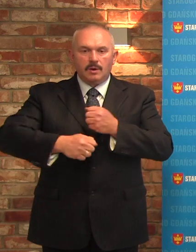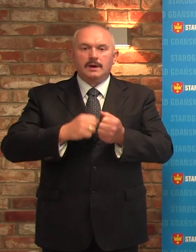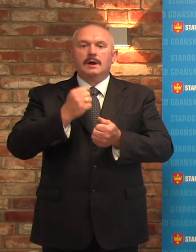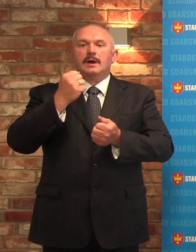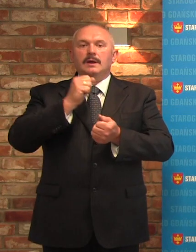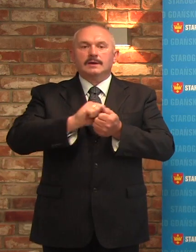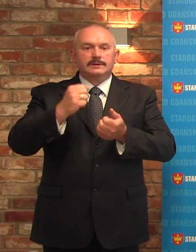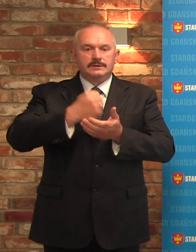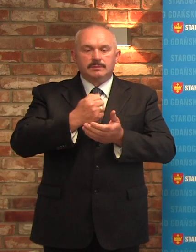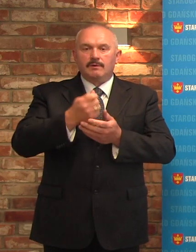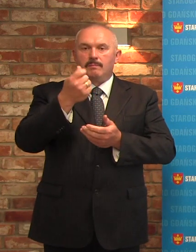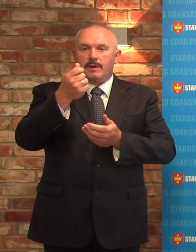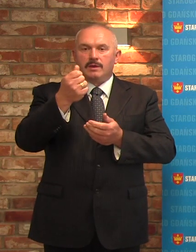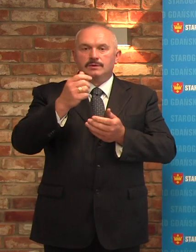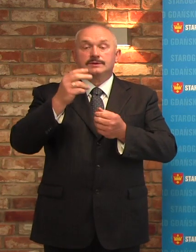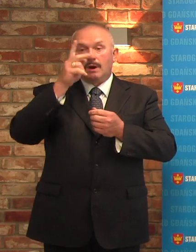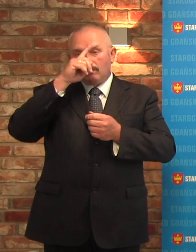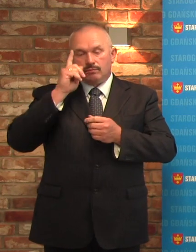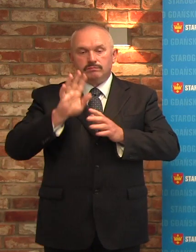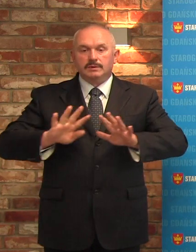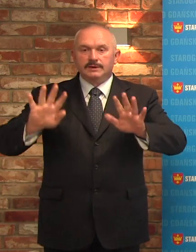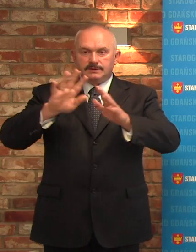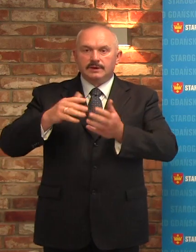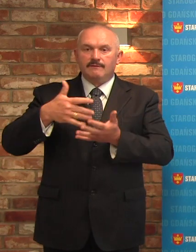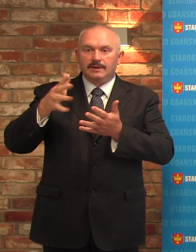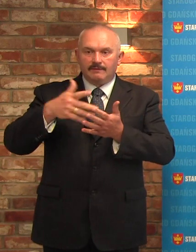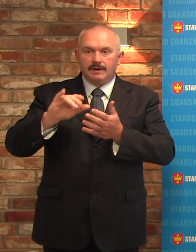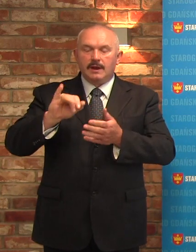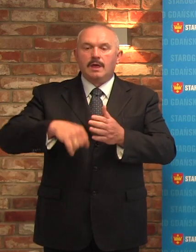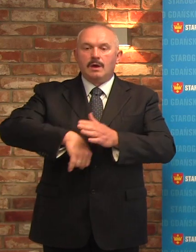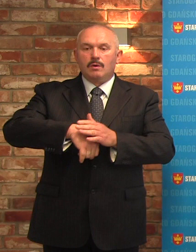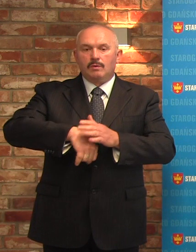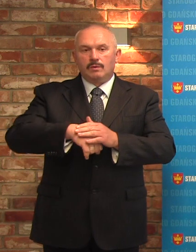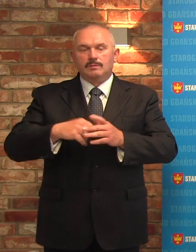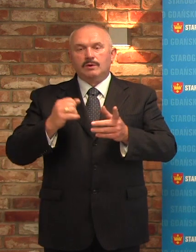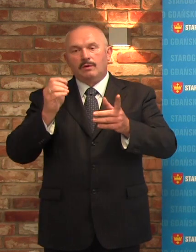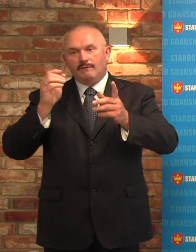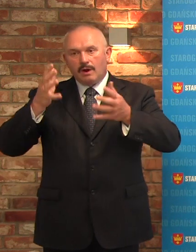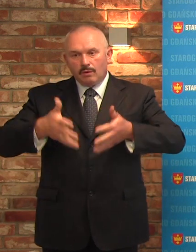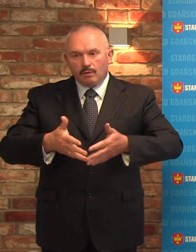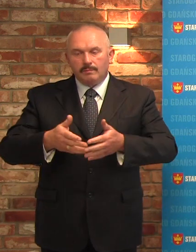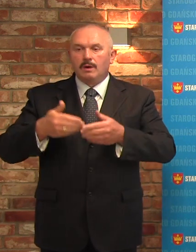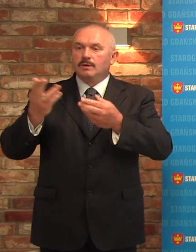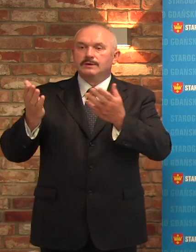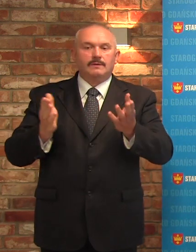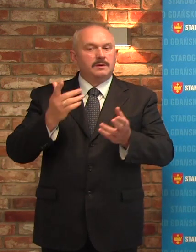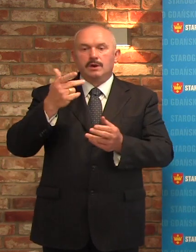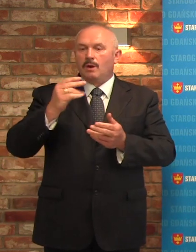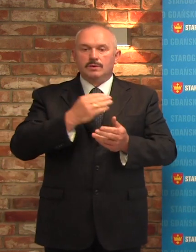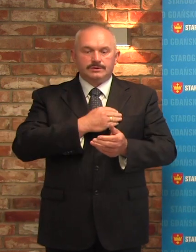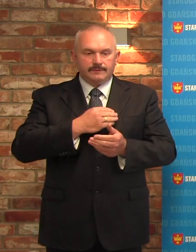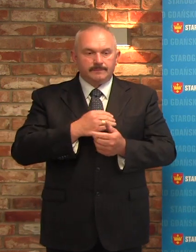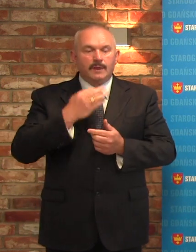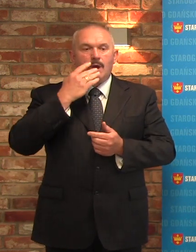przy dysponowaniu publicznymi pieniędzmi przy podziale do lokalnych grupów sportowych. Wspomniał również, że